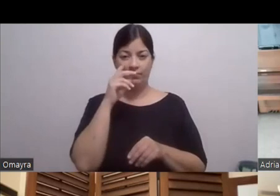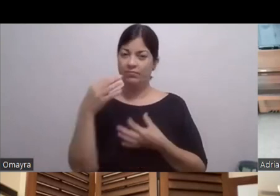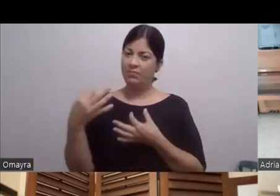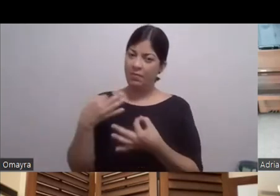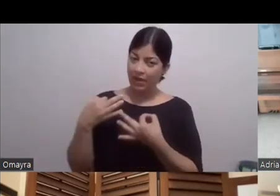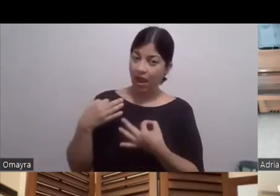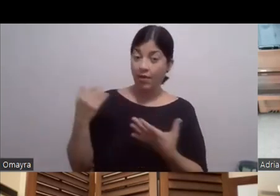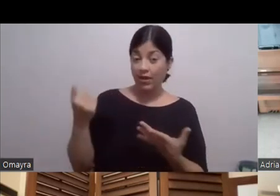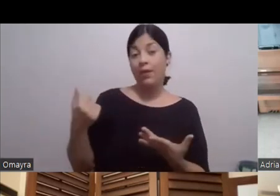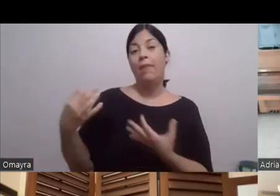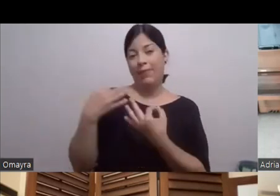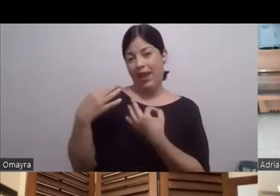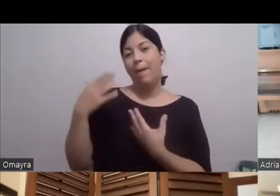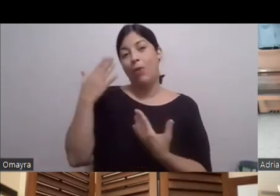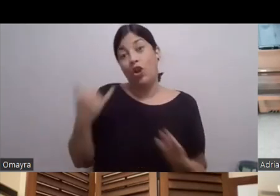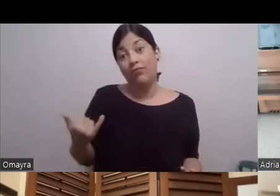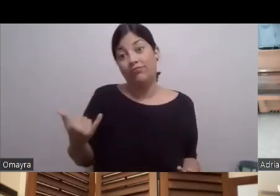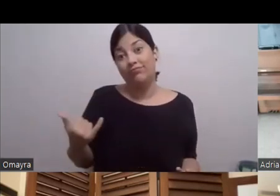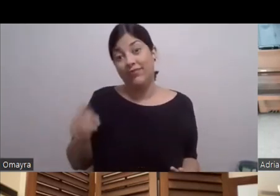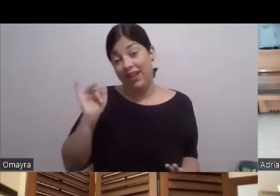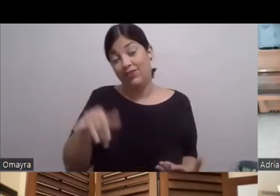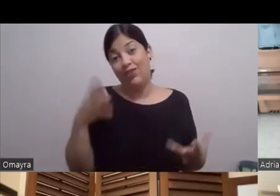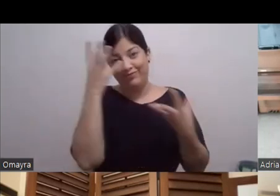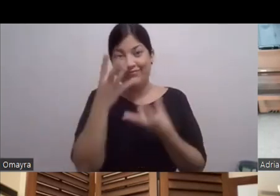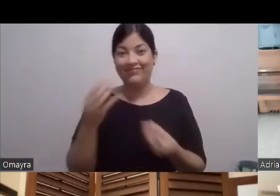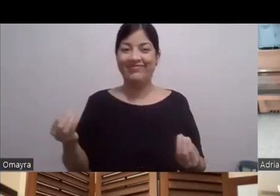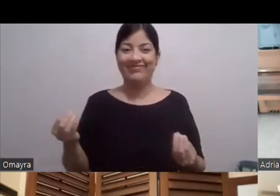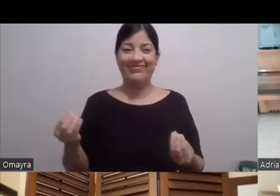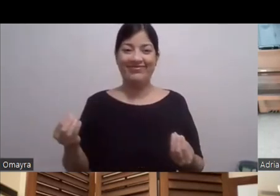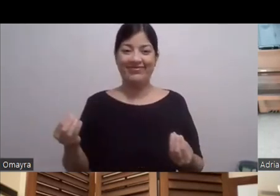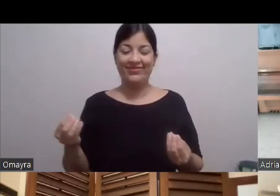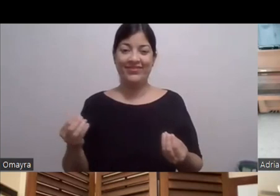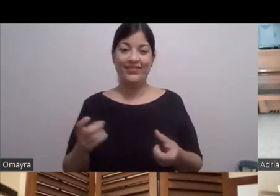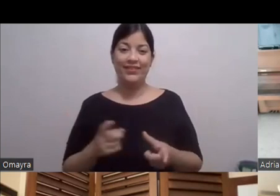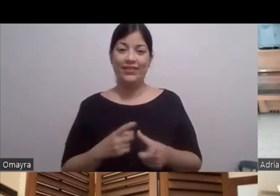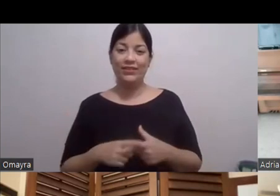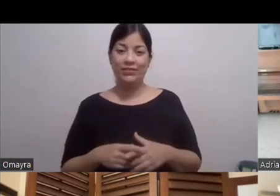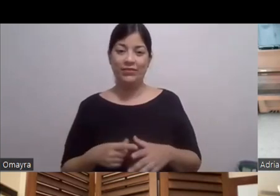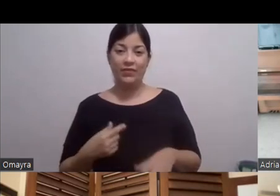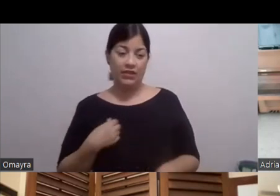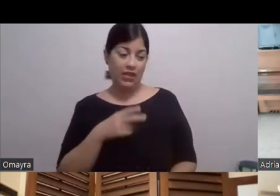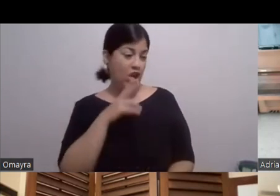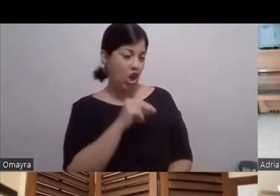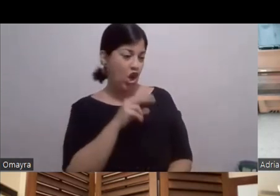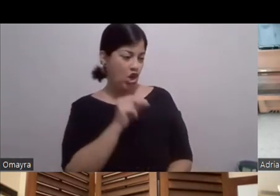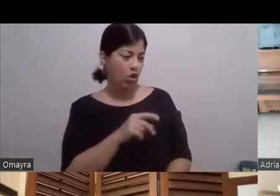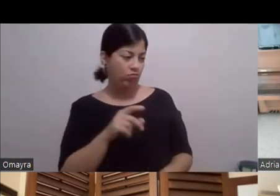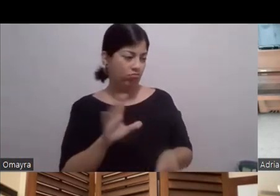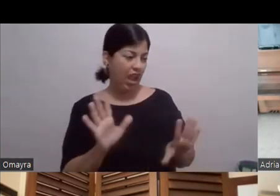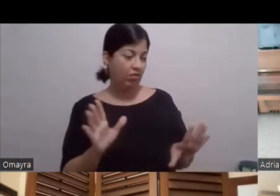explicaba el porqué Porque entonces Te tienen que explicar el porqué Pero si yo quiero No, no No, no Ok, no, ¿por qué? Pero si Ray siempre